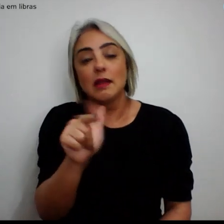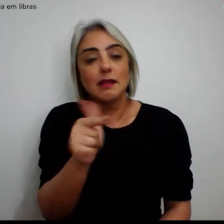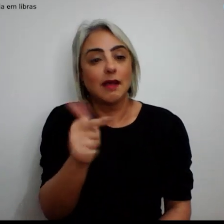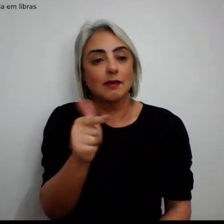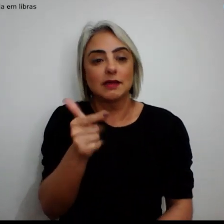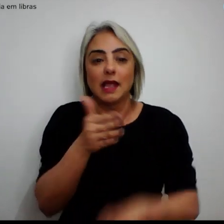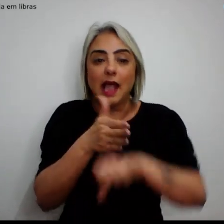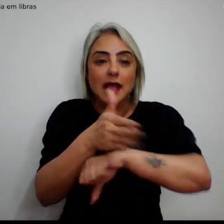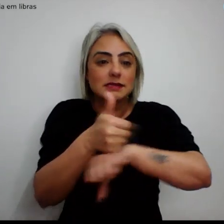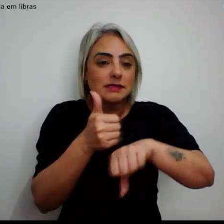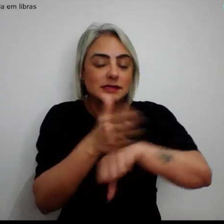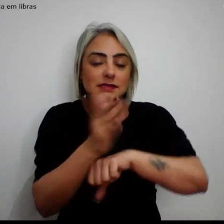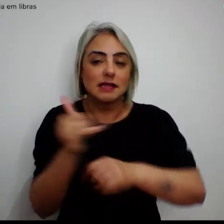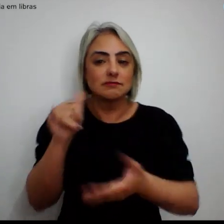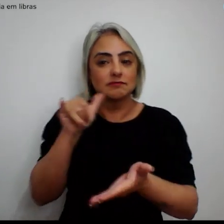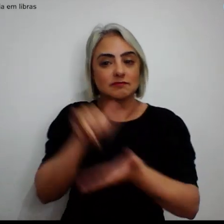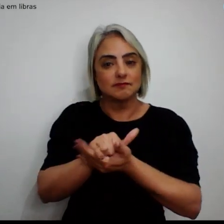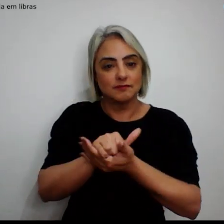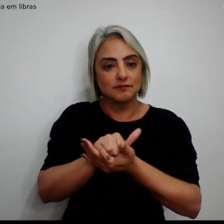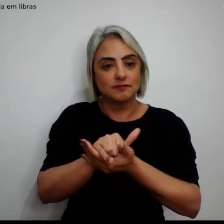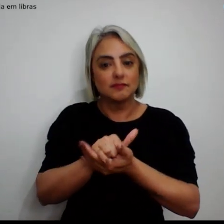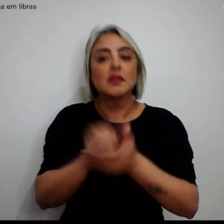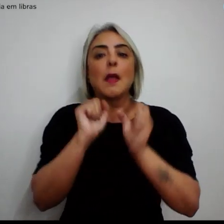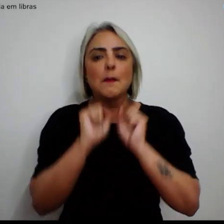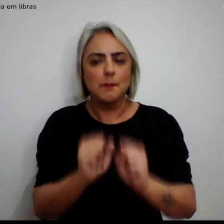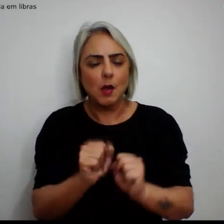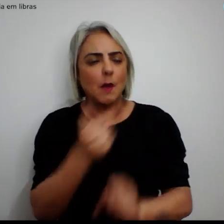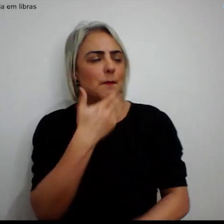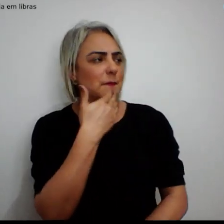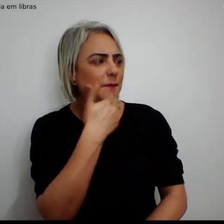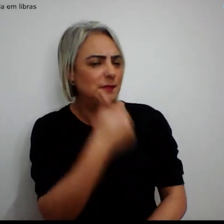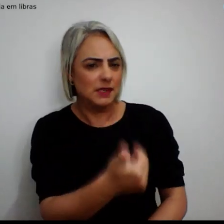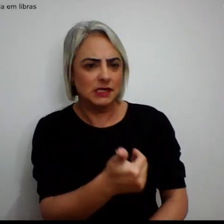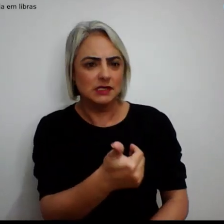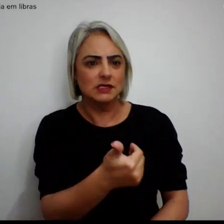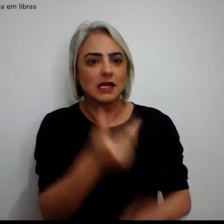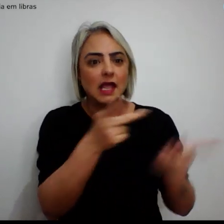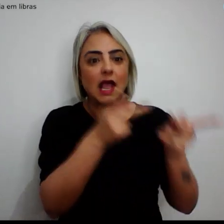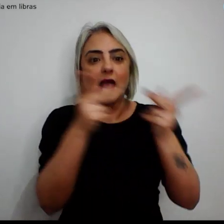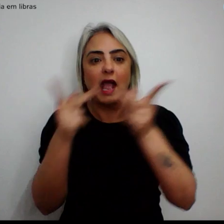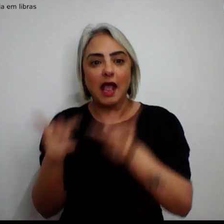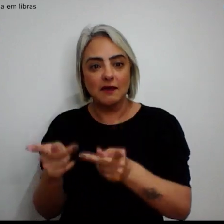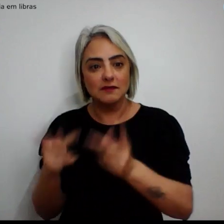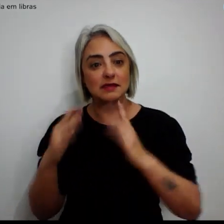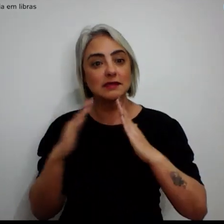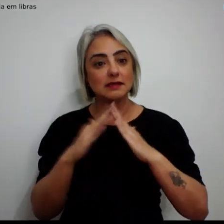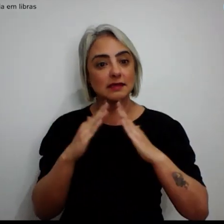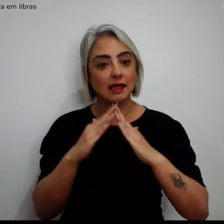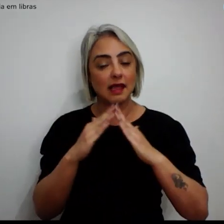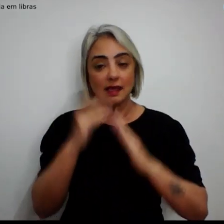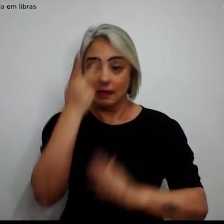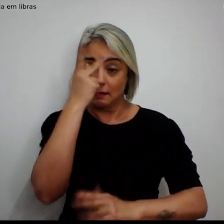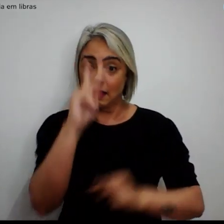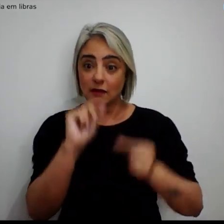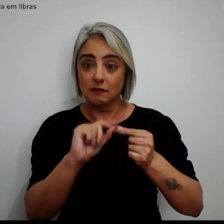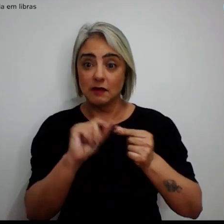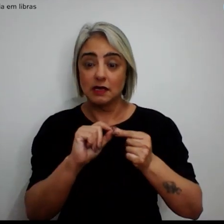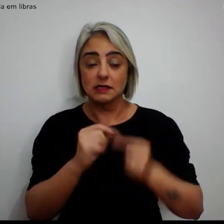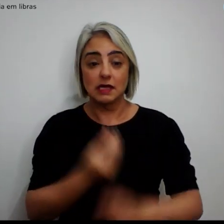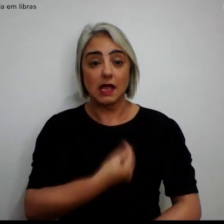acesso ao aplicativo, podem solicitar a visita domiciliar para fazer a prova de vida.